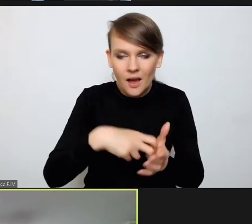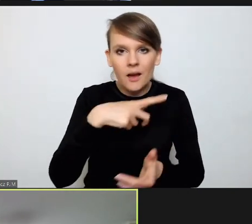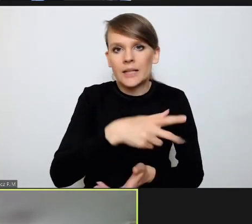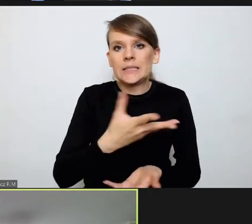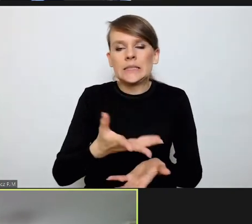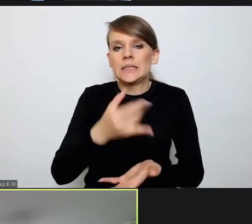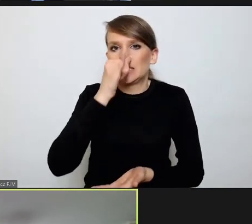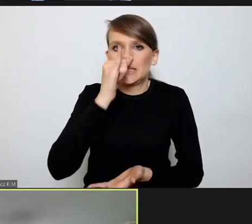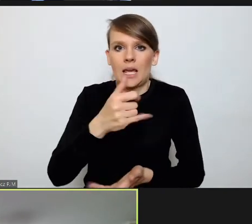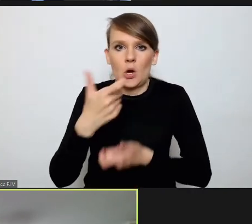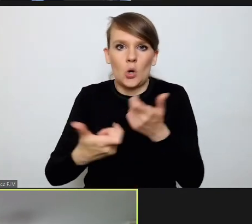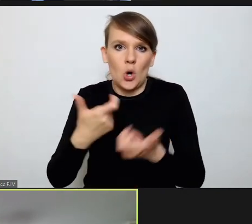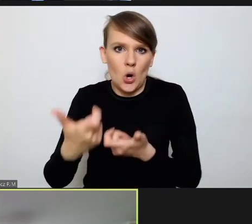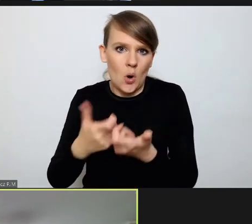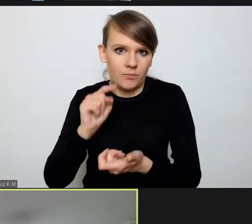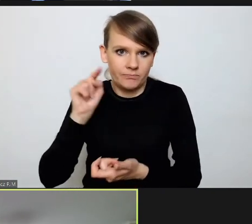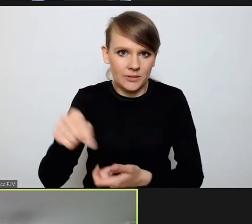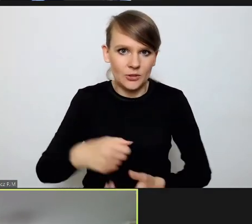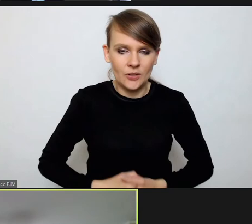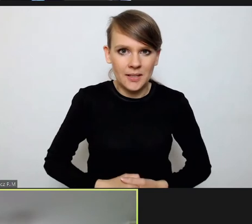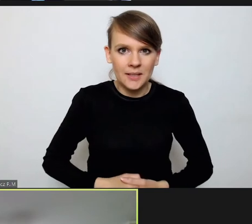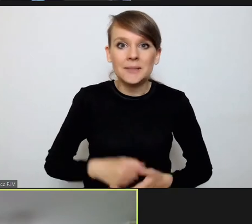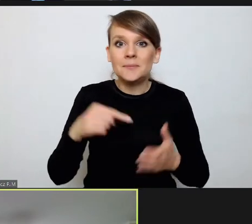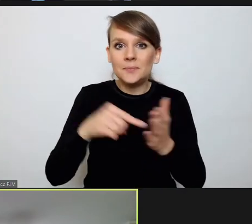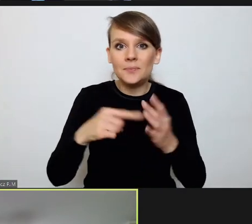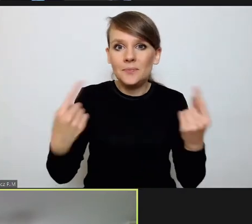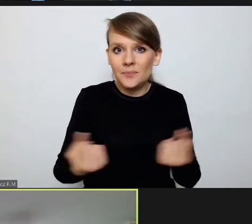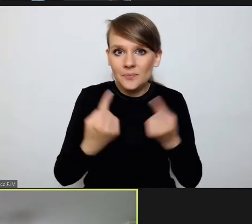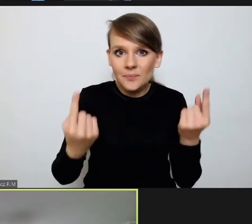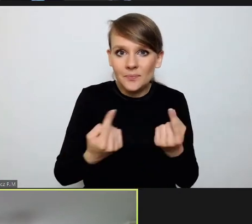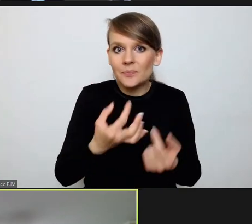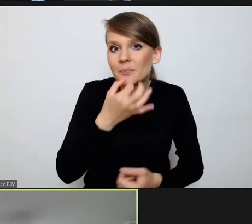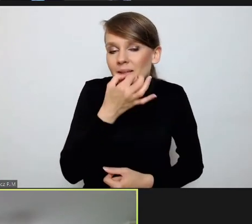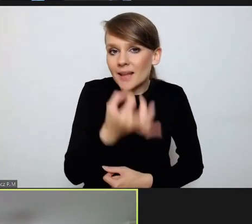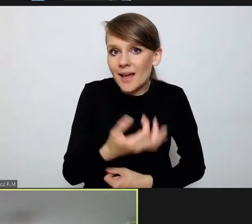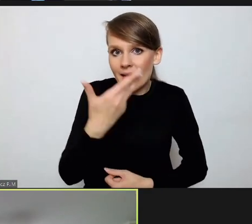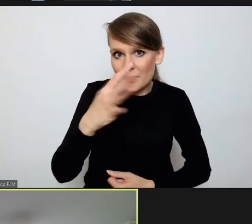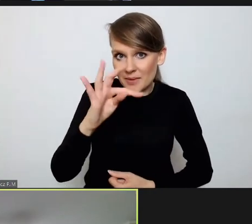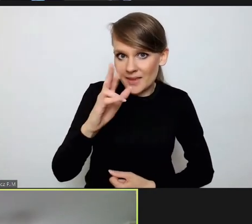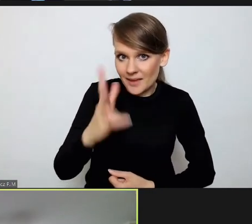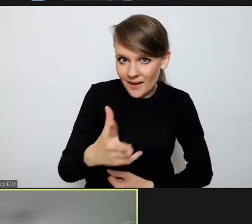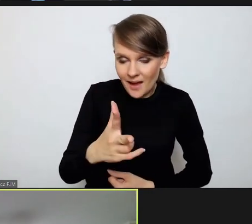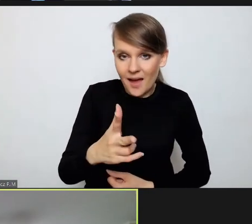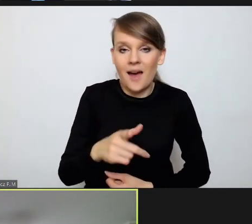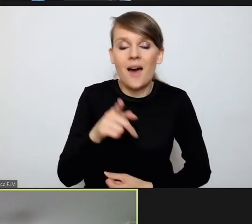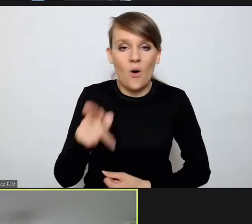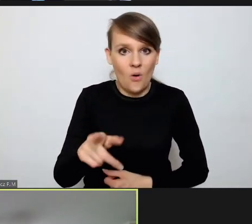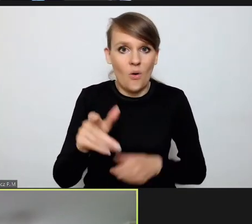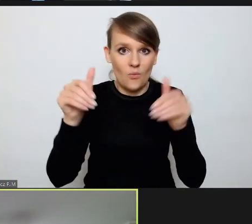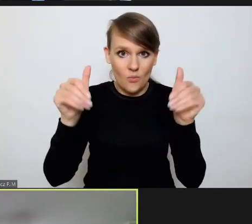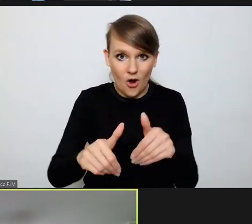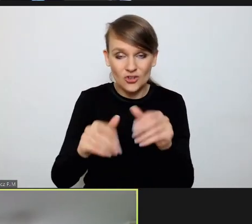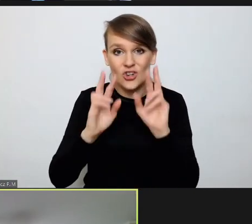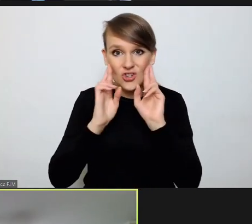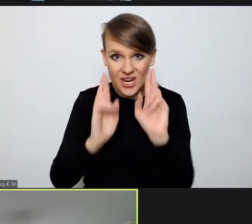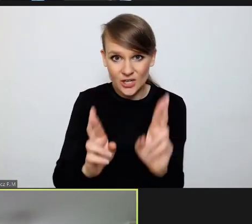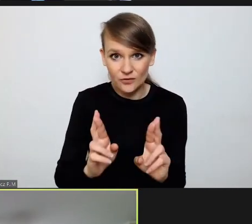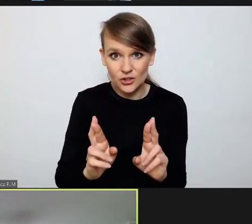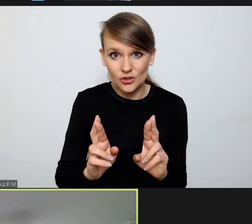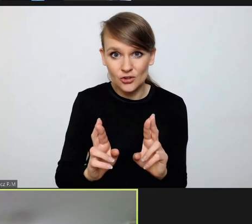czynności. W tej sytuacji pojawia się pytanie, na ile MTK może rzeczywiście